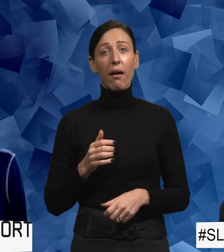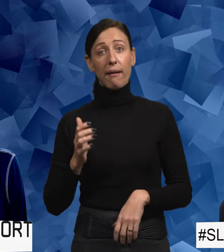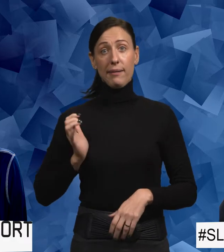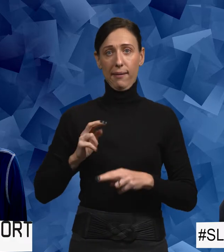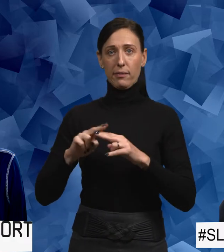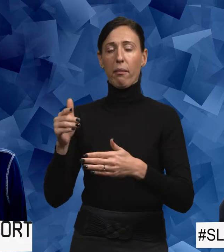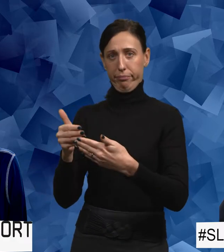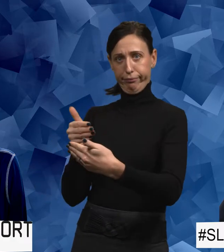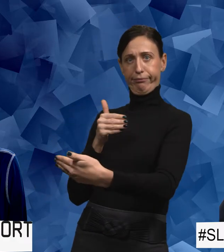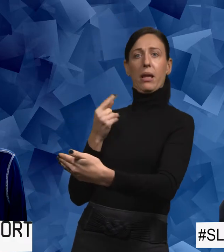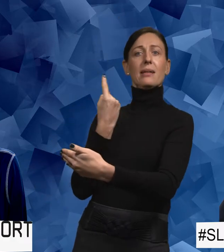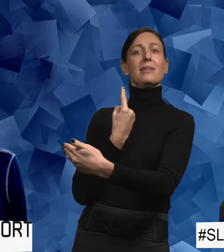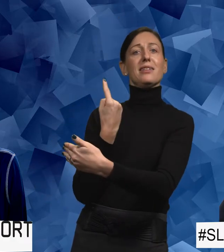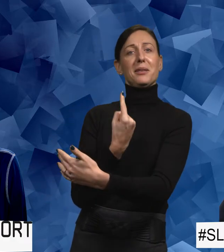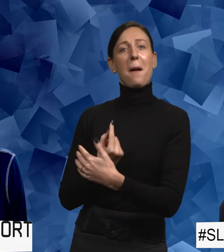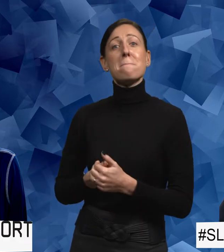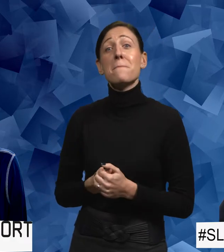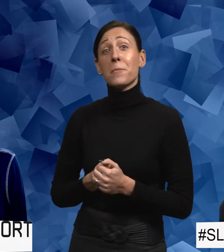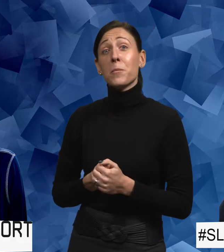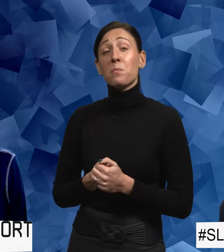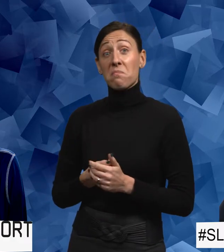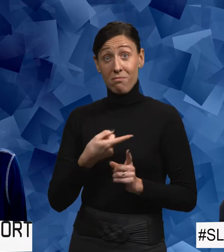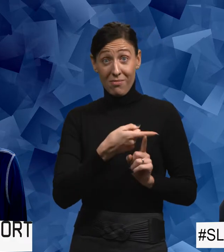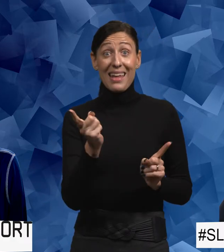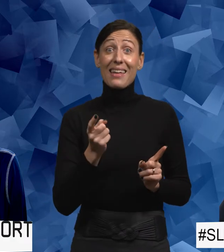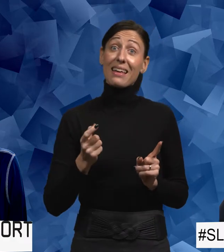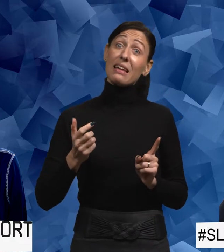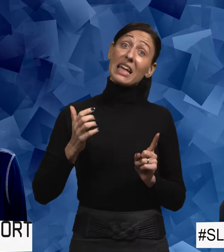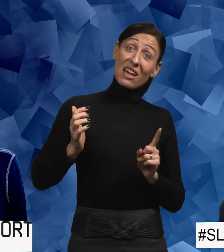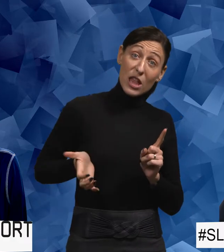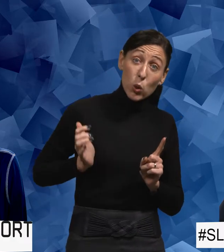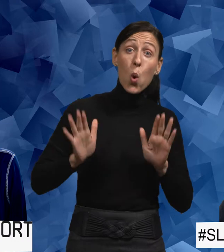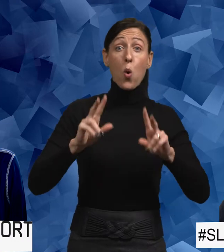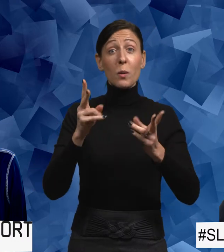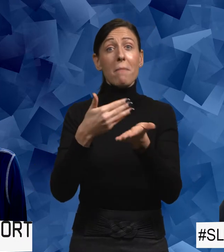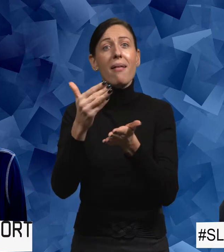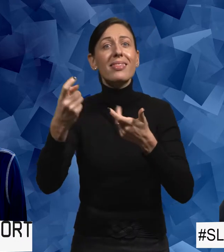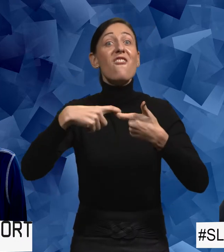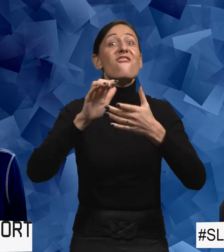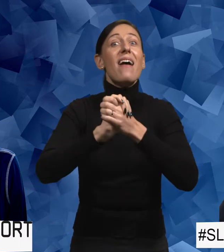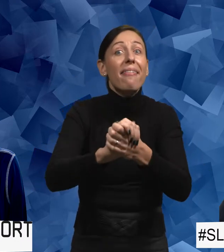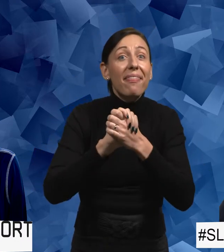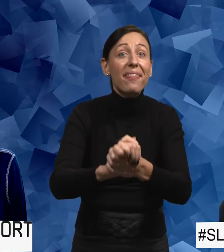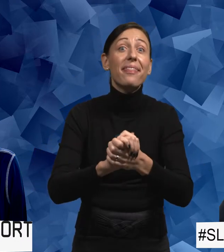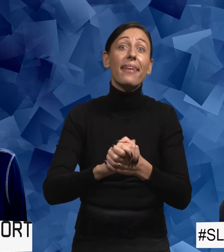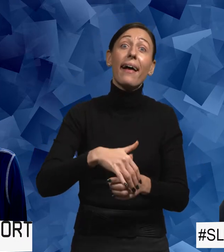att tjejerna har känt sig ensamma. Och så är det kvinnor som har berättat om vänner i